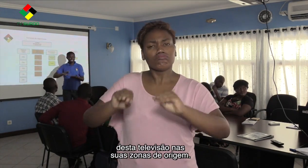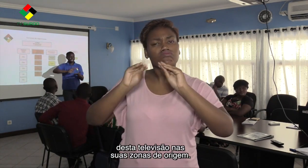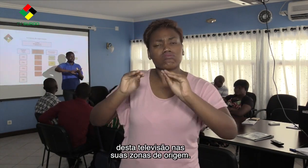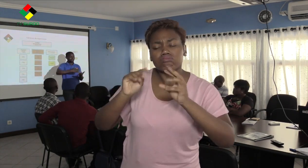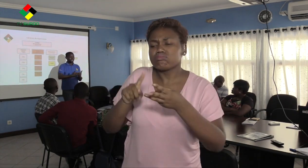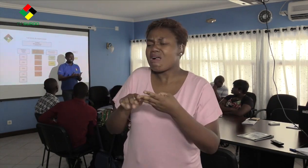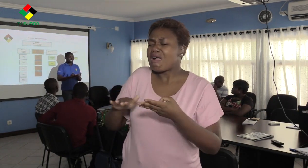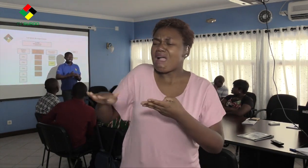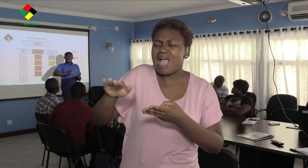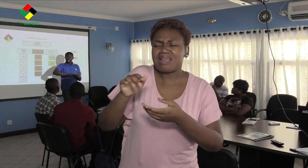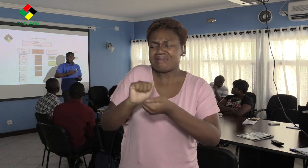origem.